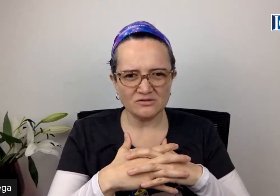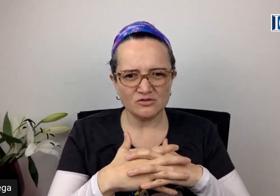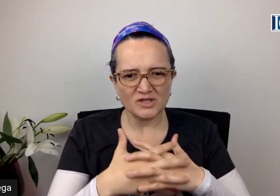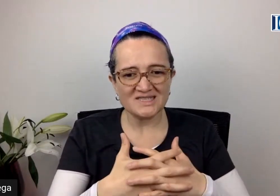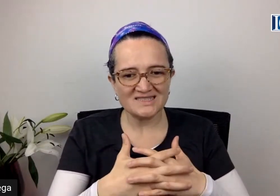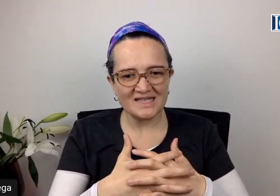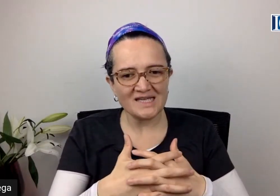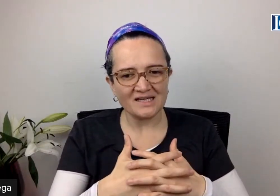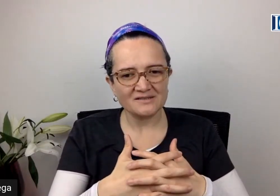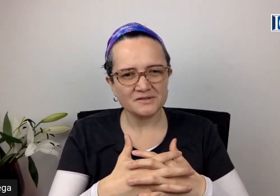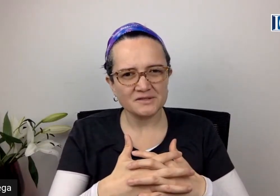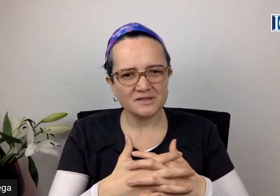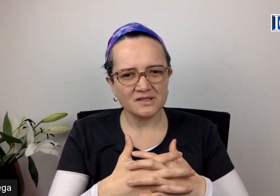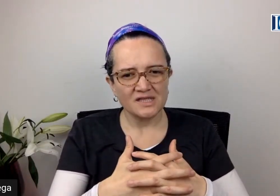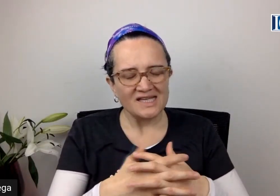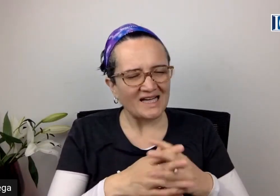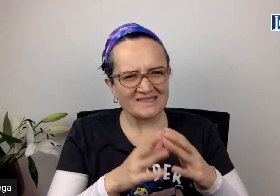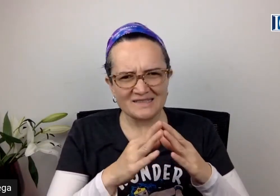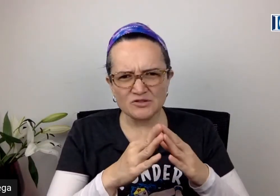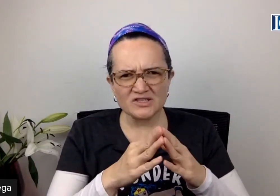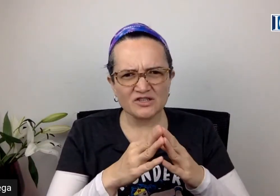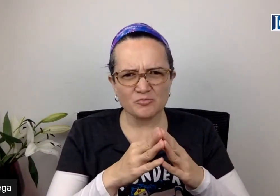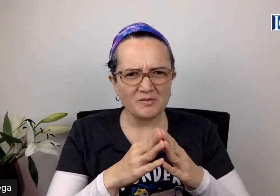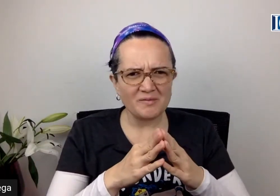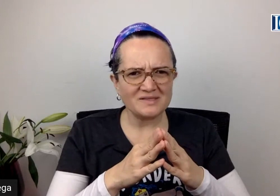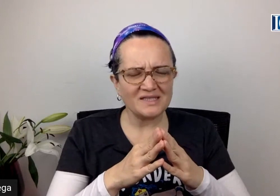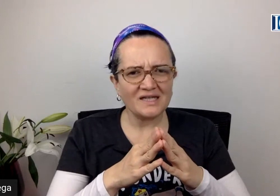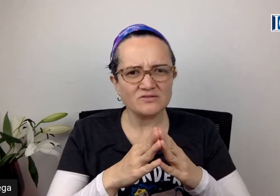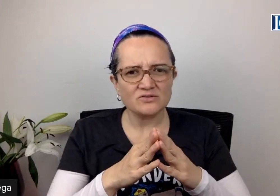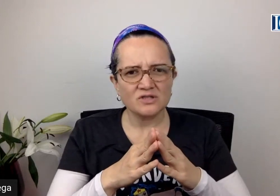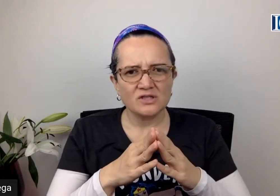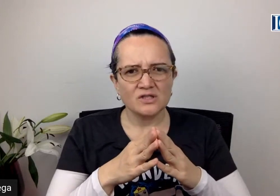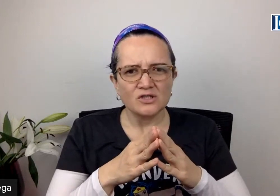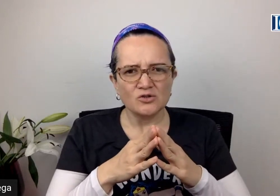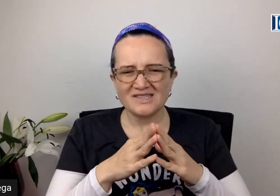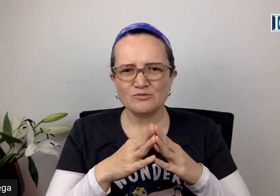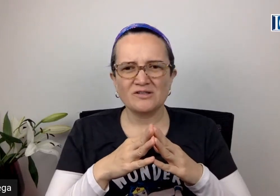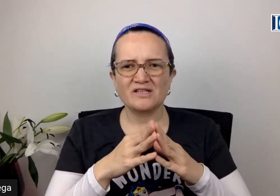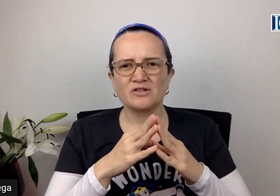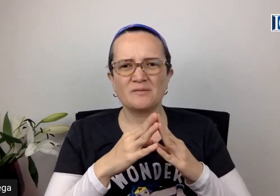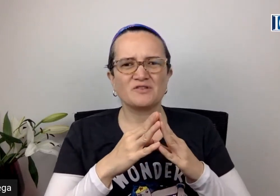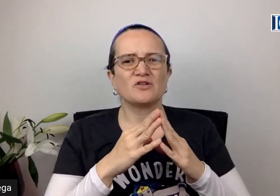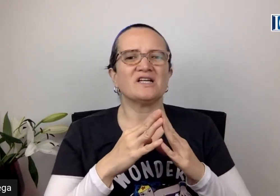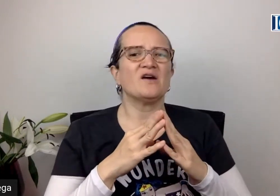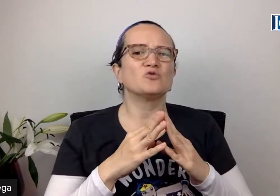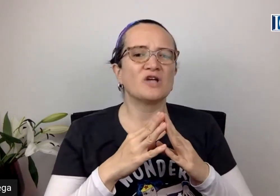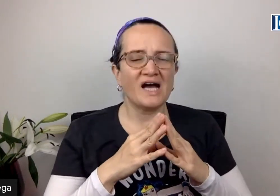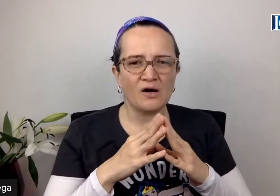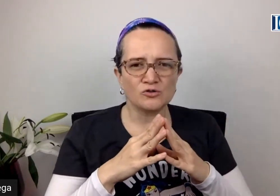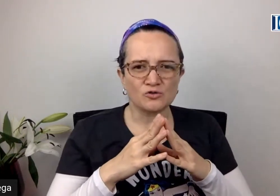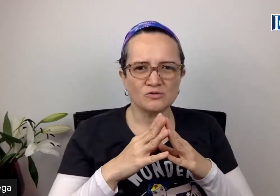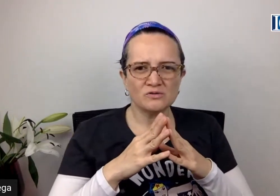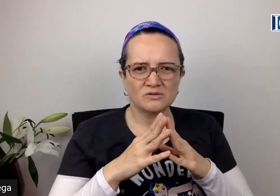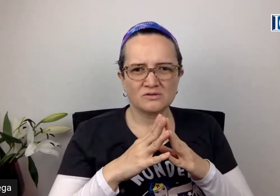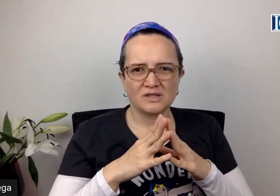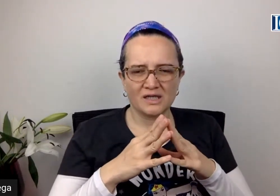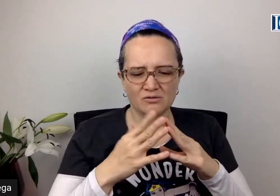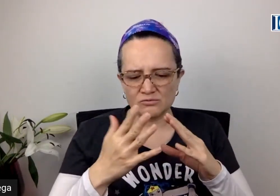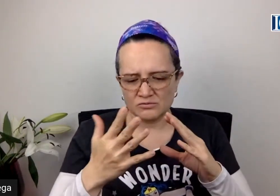no existiría. Y acá tenemos que ser supremamente claros. No estamos hablando que la persona que abusa a otro, a un